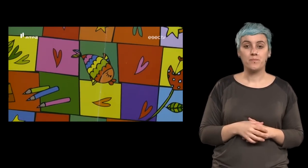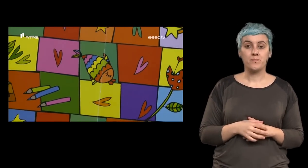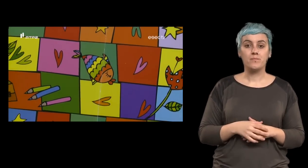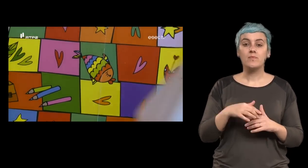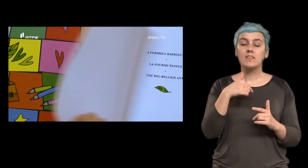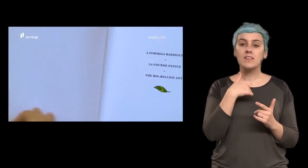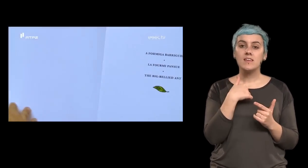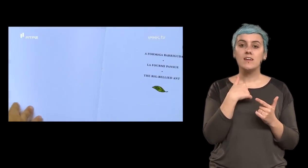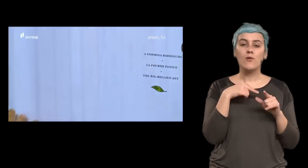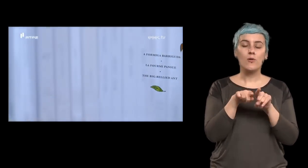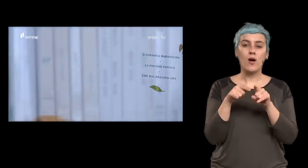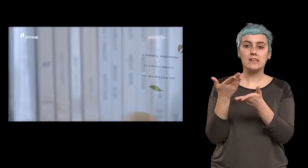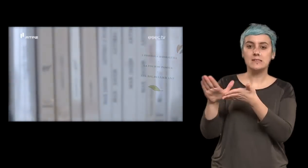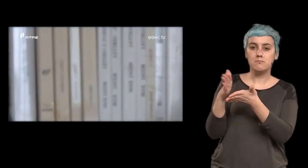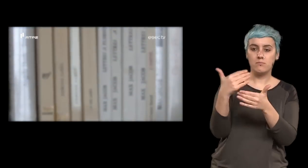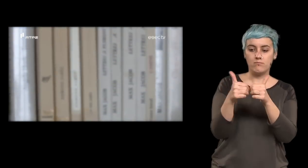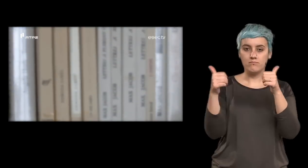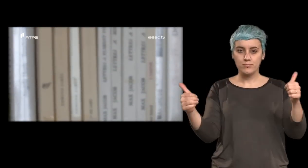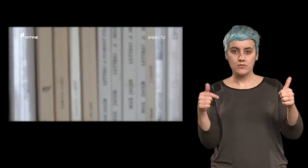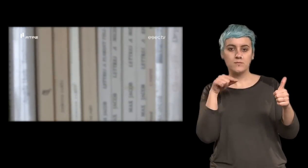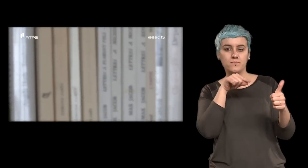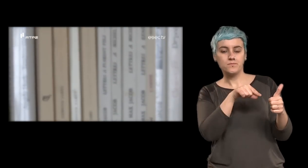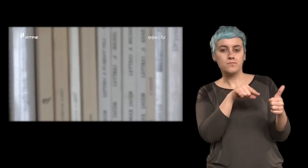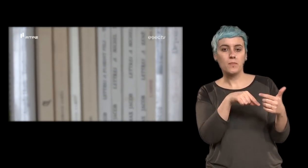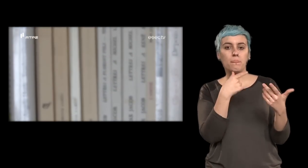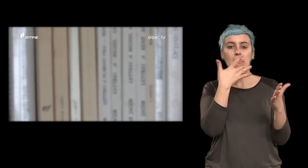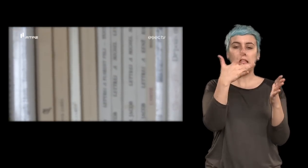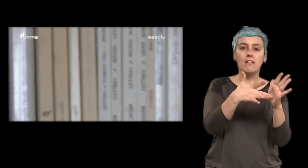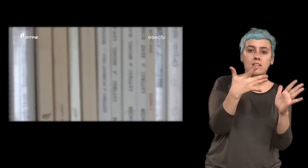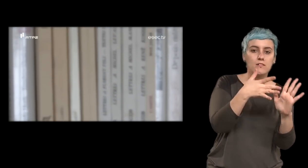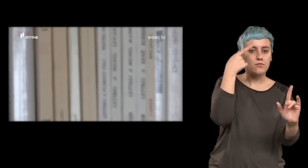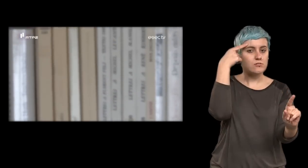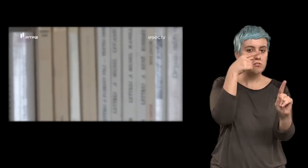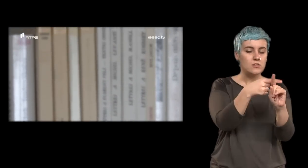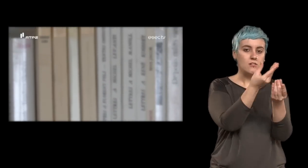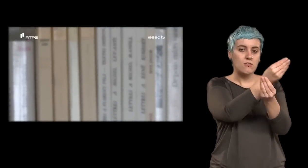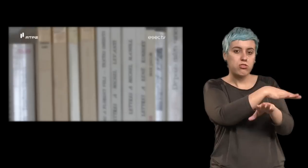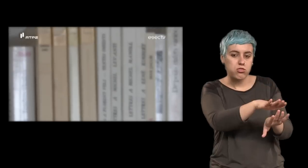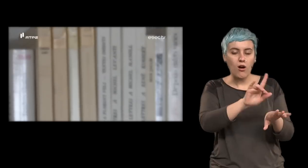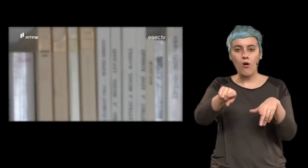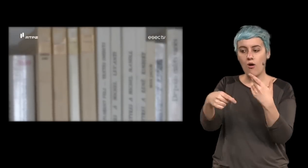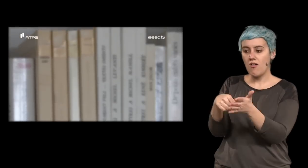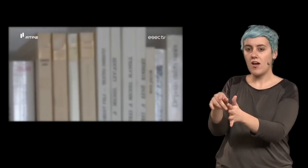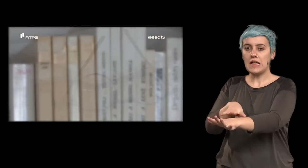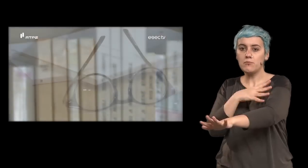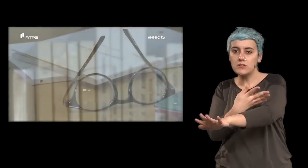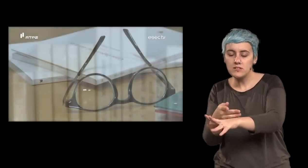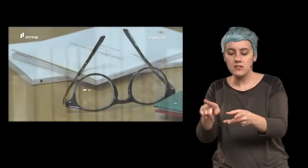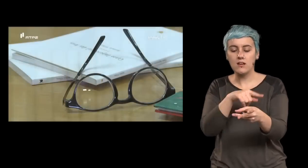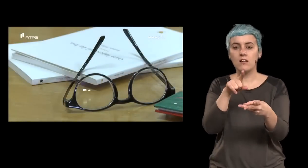eu não faço separação entre aquilo que é literatura infantil aquilo que é poesia aquilo que é narrativa e